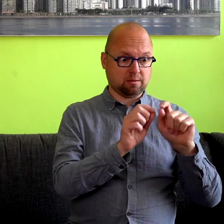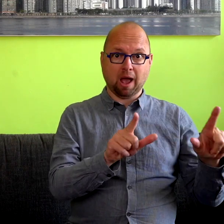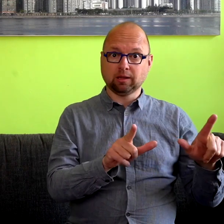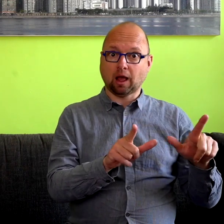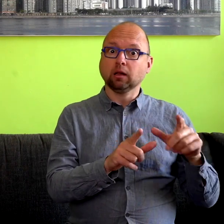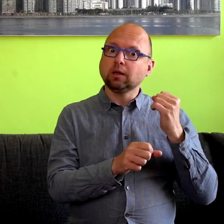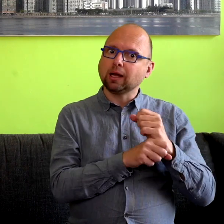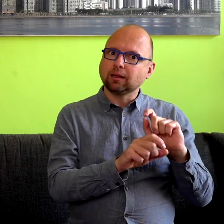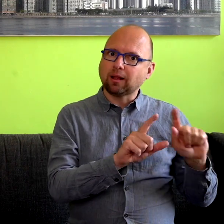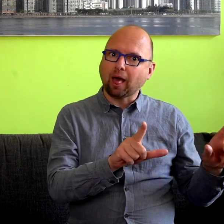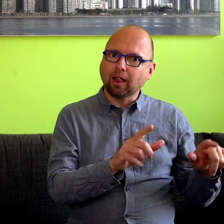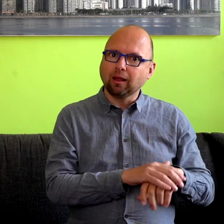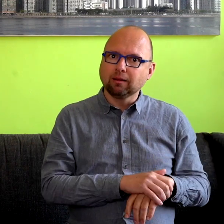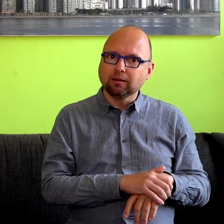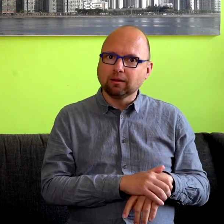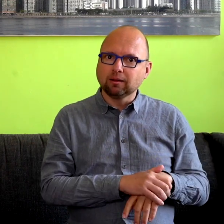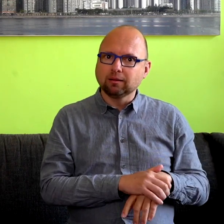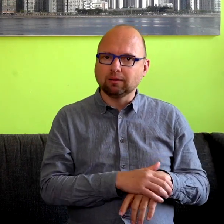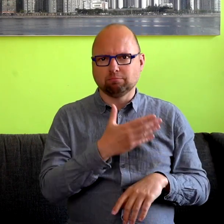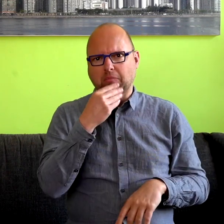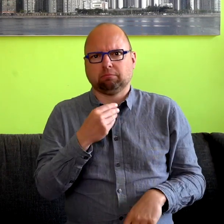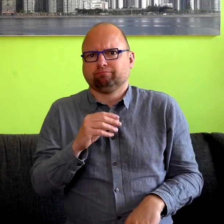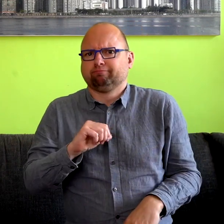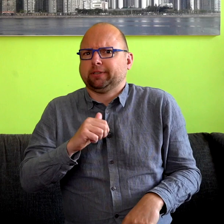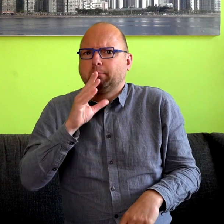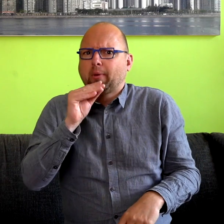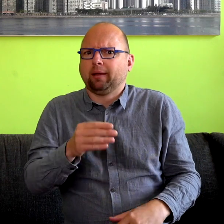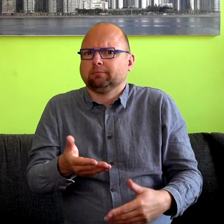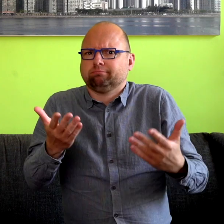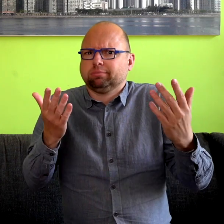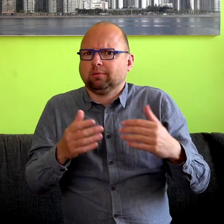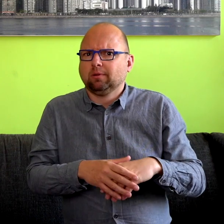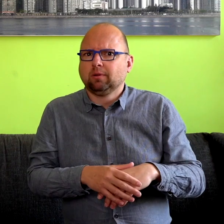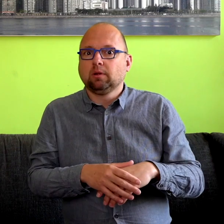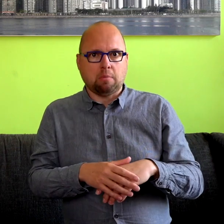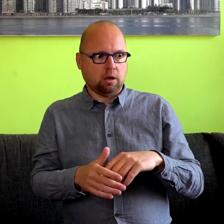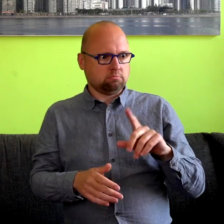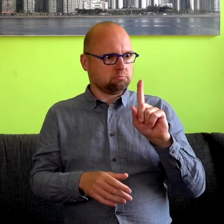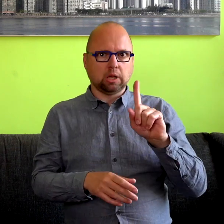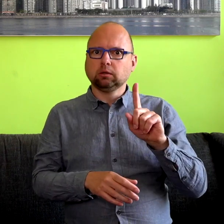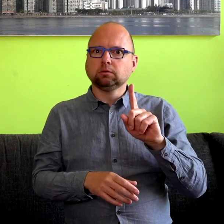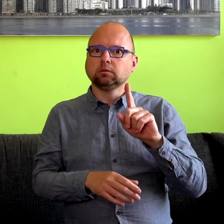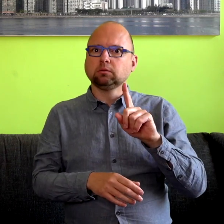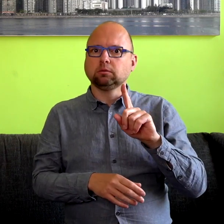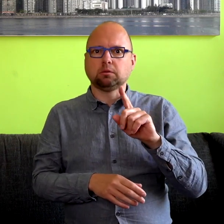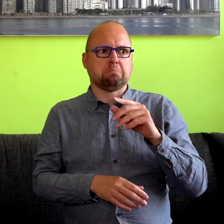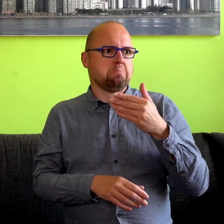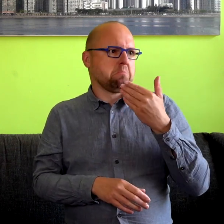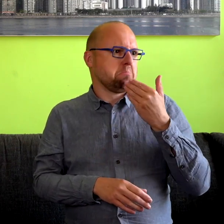Dat klinkt misschien volstrekt vanzelfsprekend als ik het zo zeg, maar dat betekent ook dat het niet iets is wat je